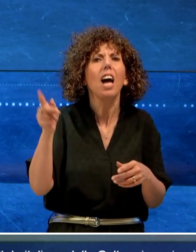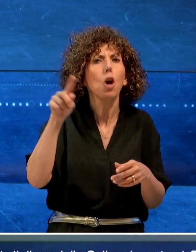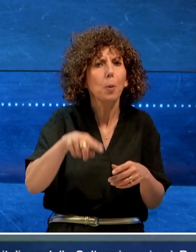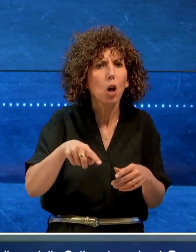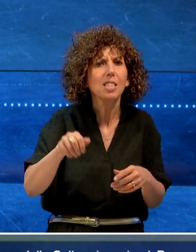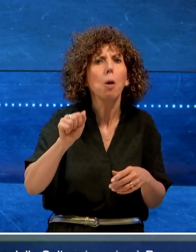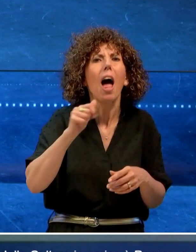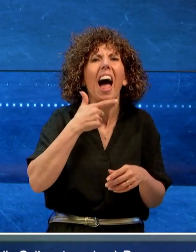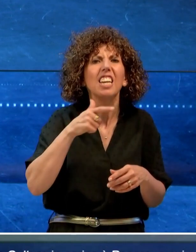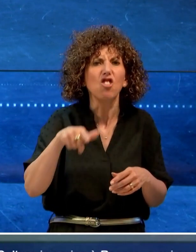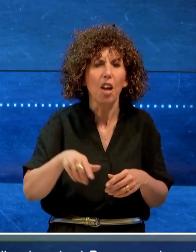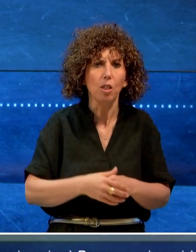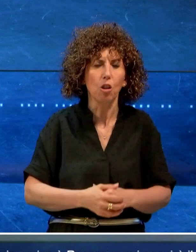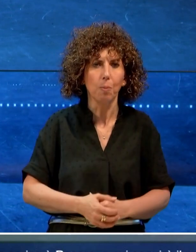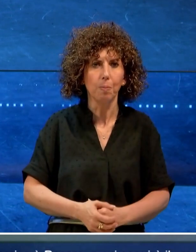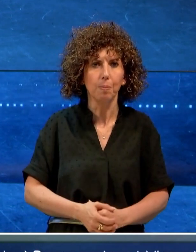a Grigento.